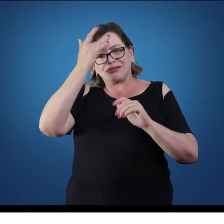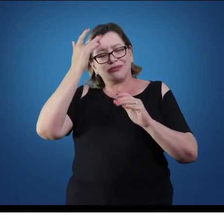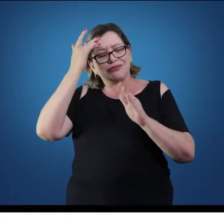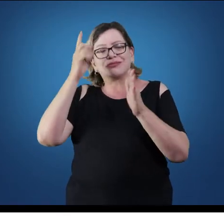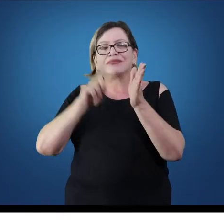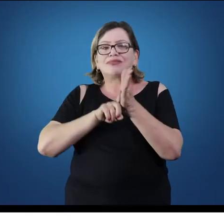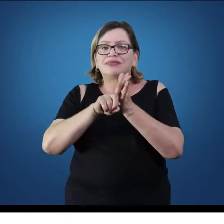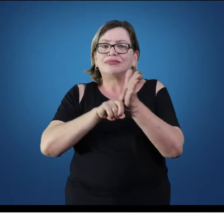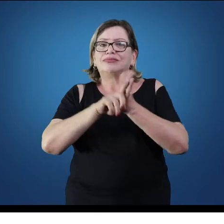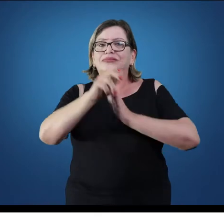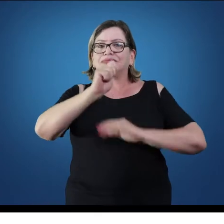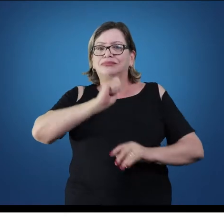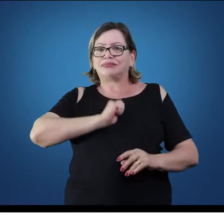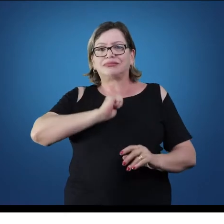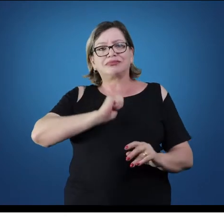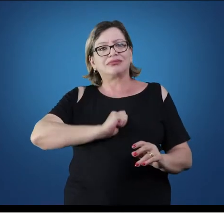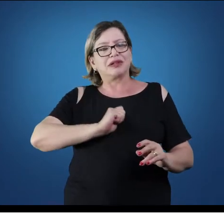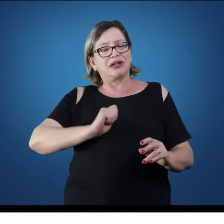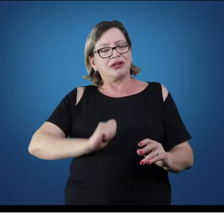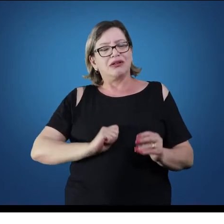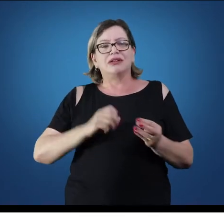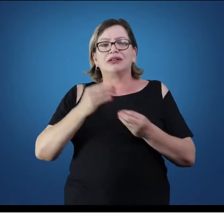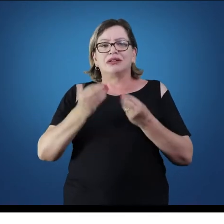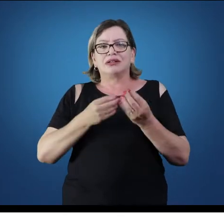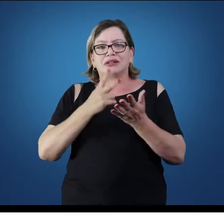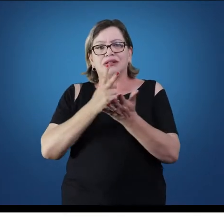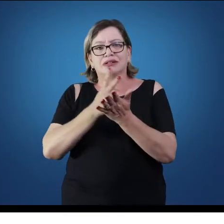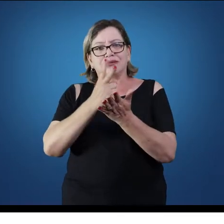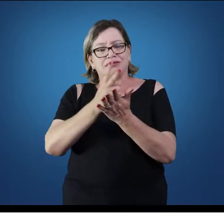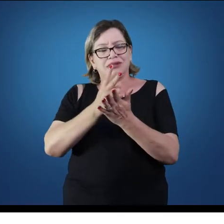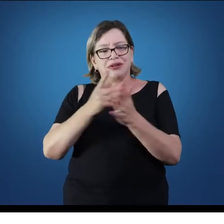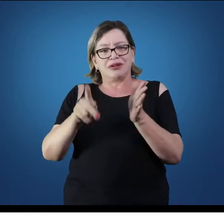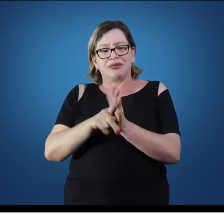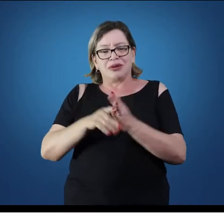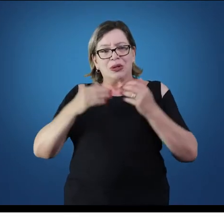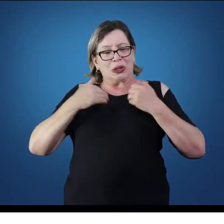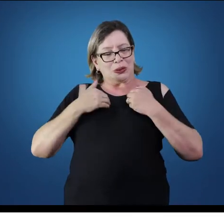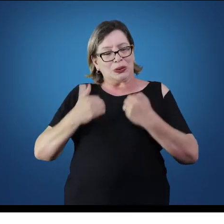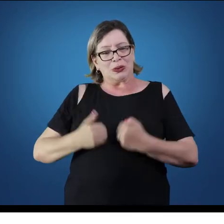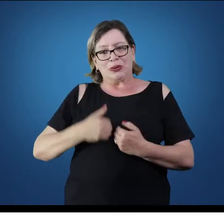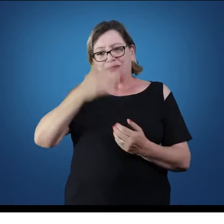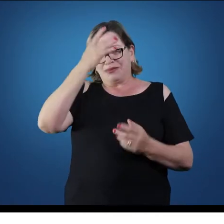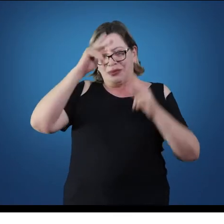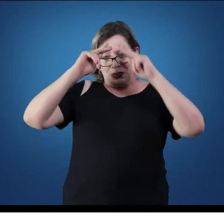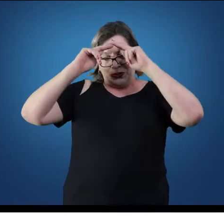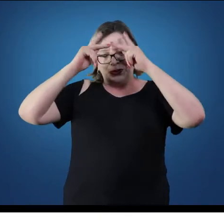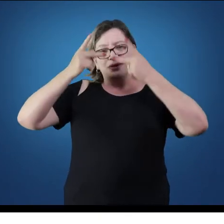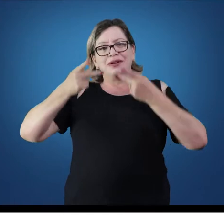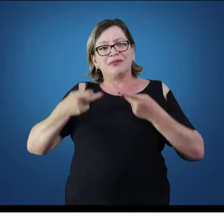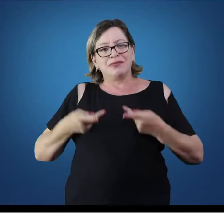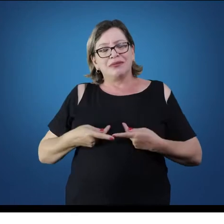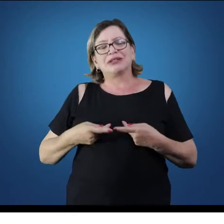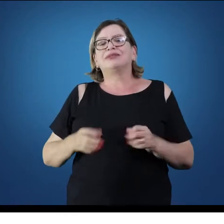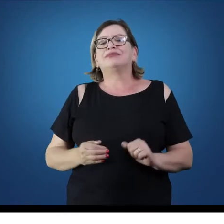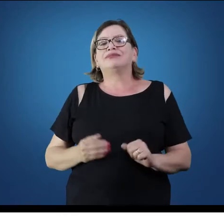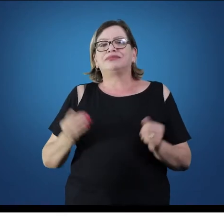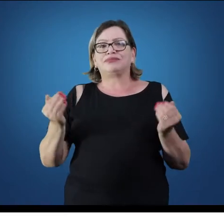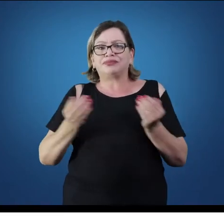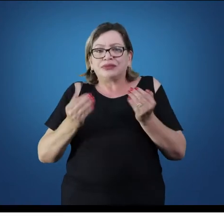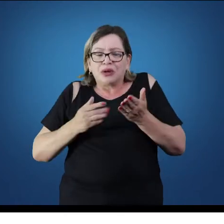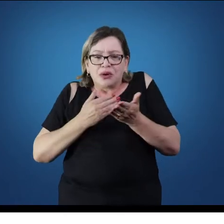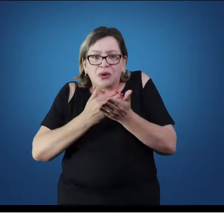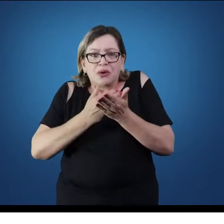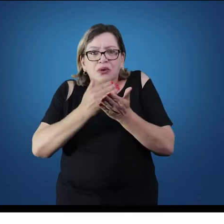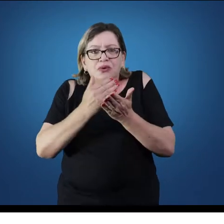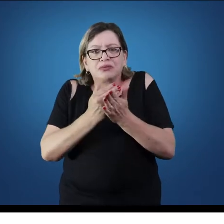fazem os estudos científicos sobre o corpo humano. Então essa primeira parte do conteúdo